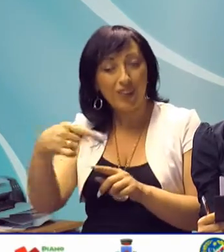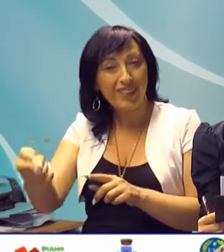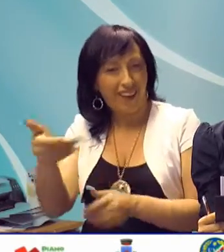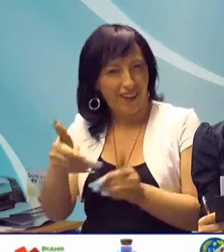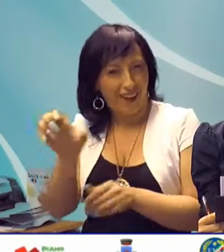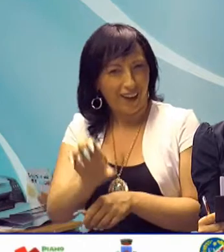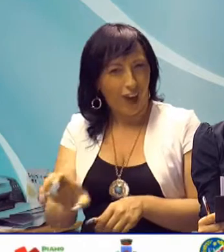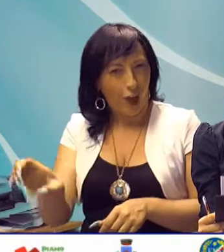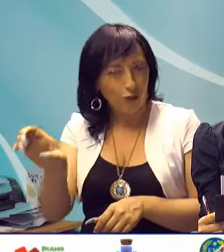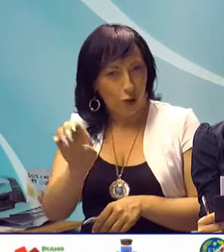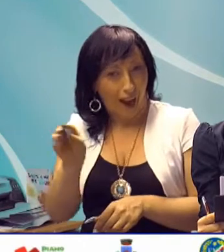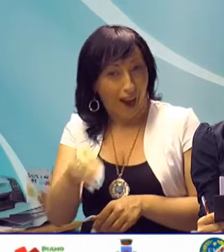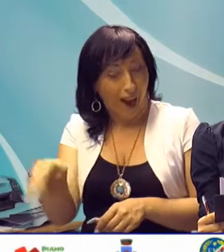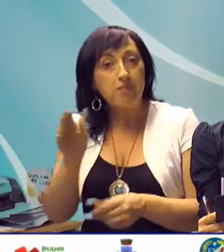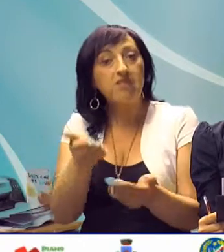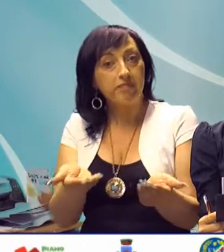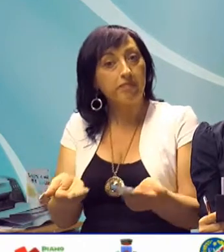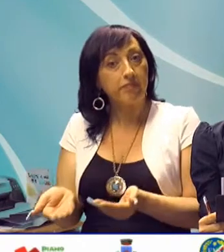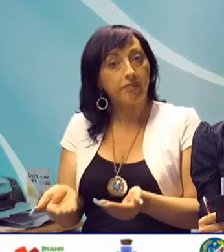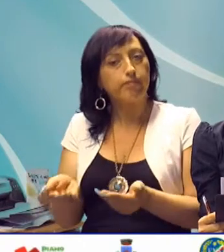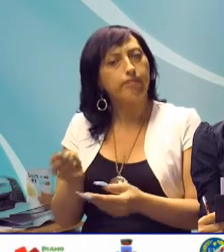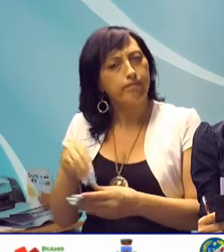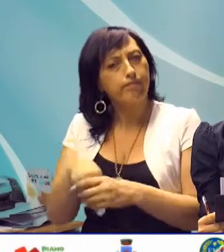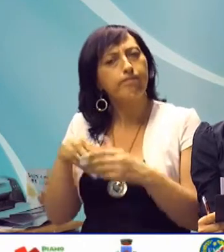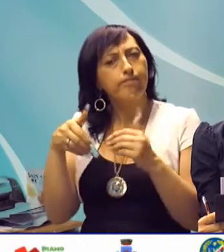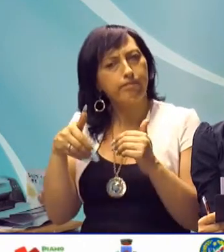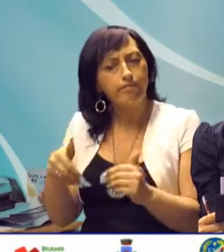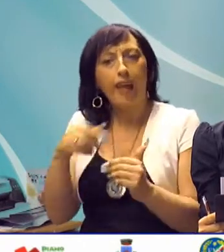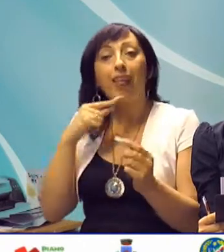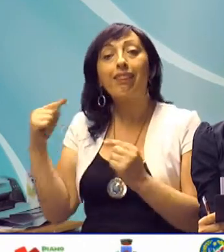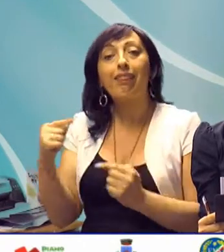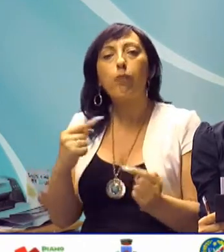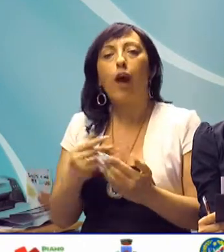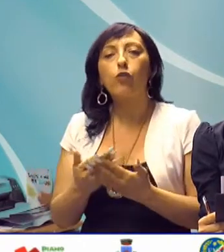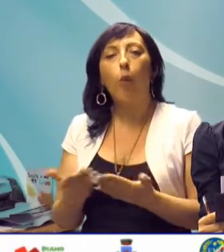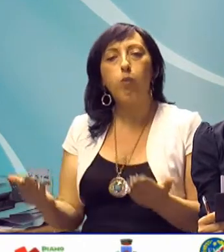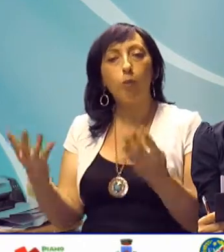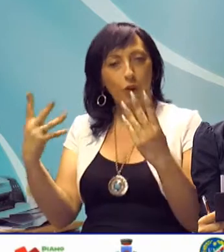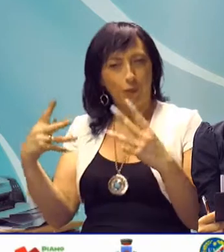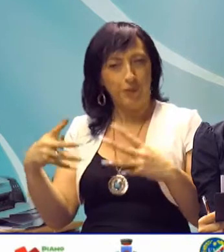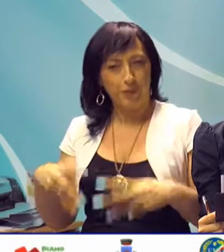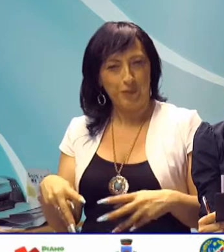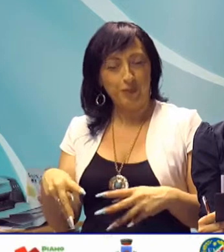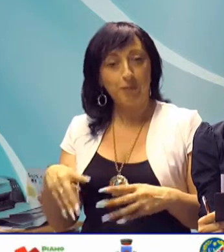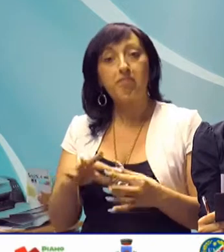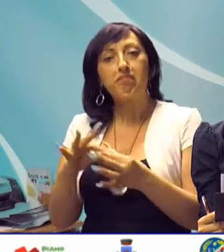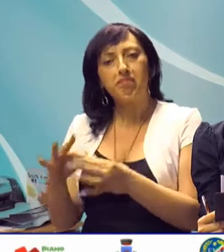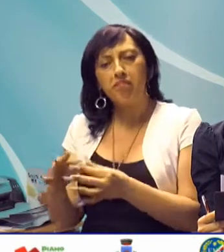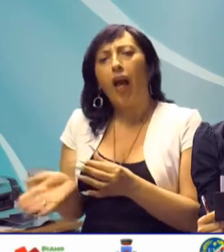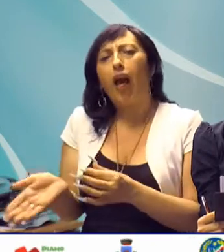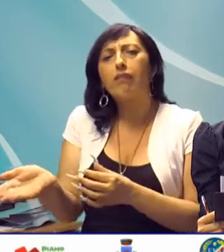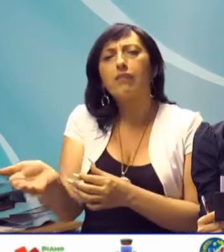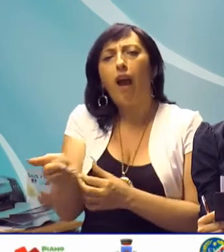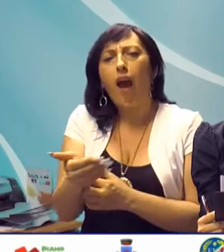elezioni regionali della Campania a partecipare ad un dibattito pubblico, organizzando nel frattempo una